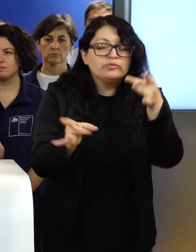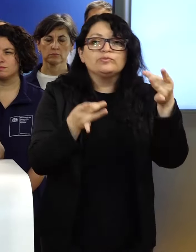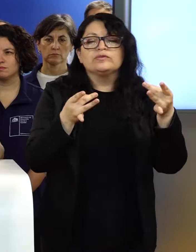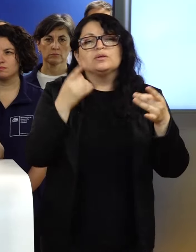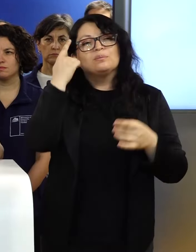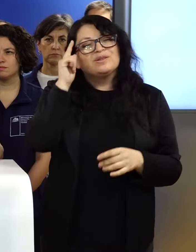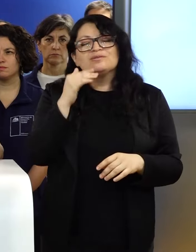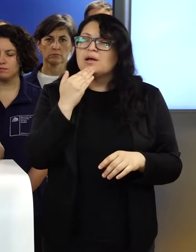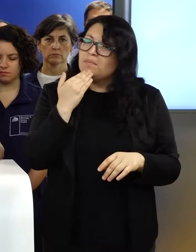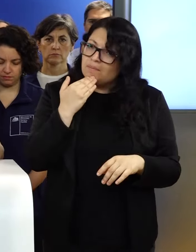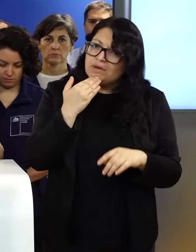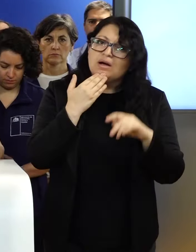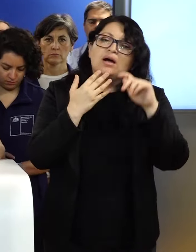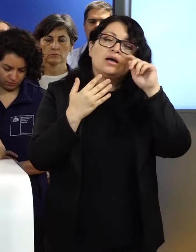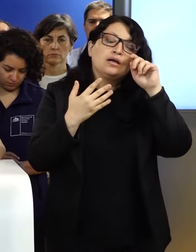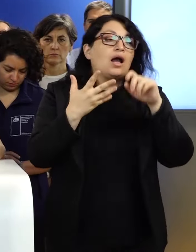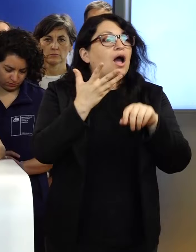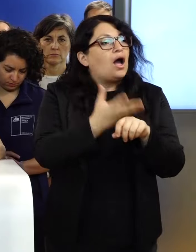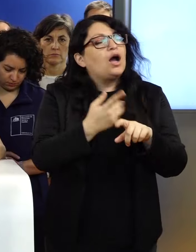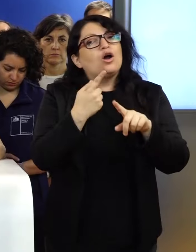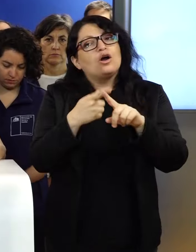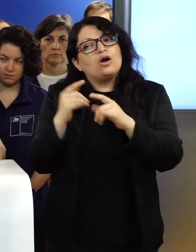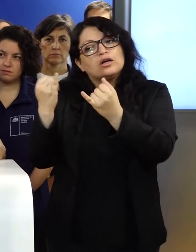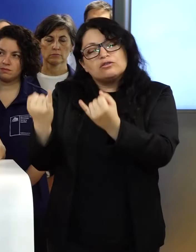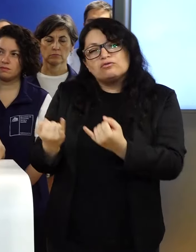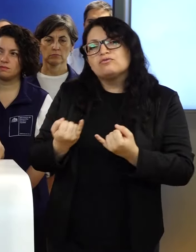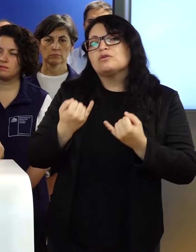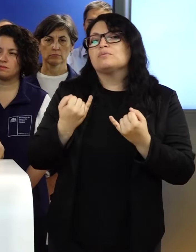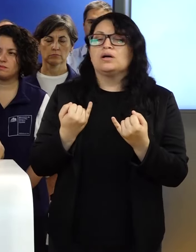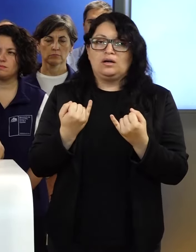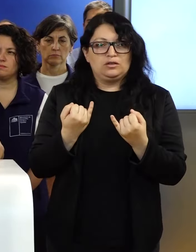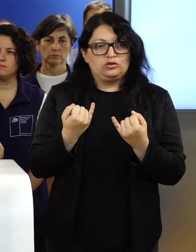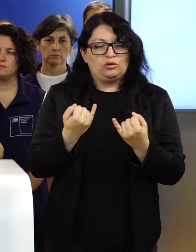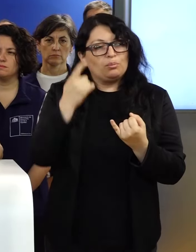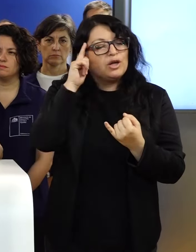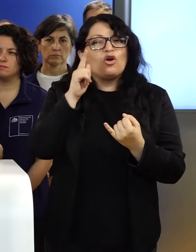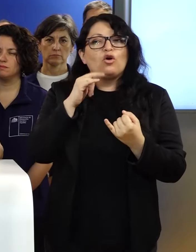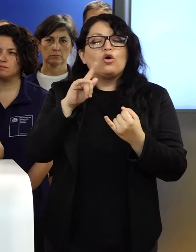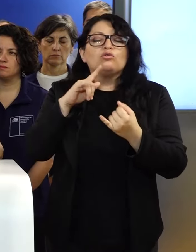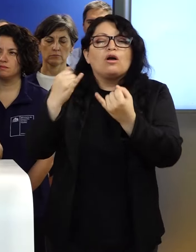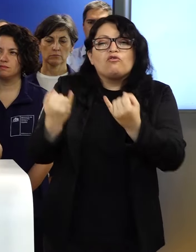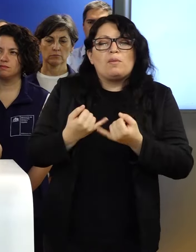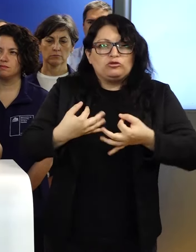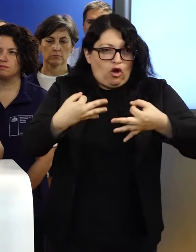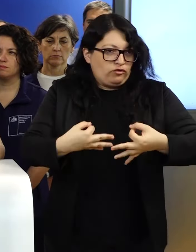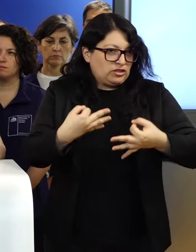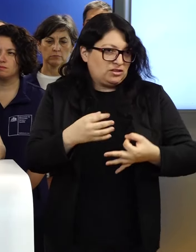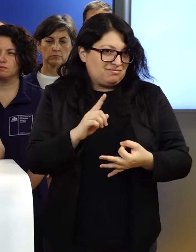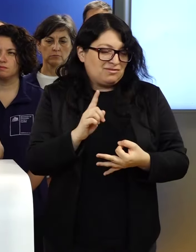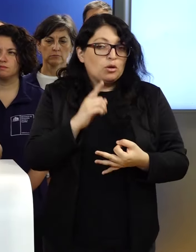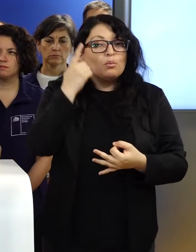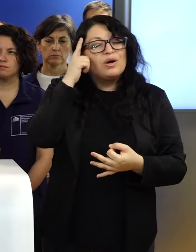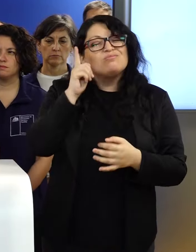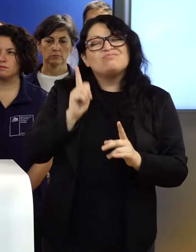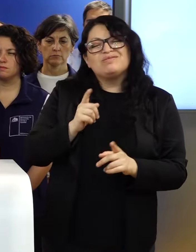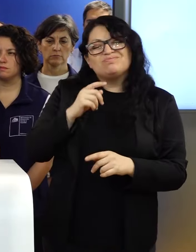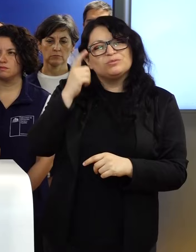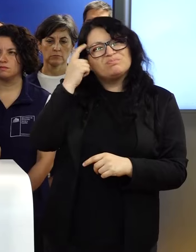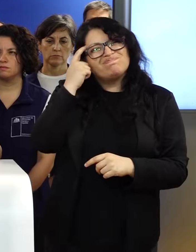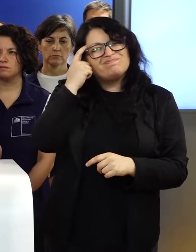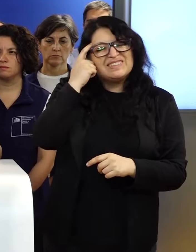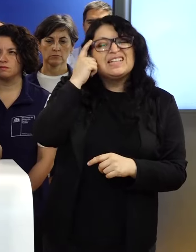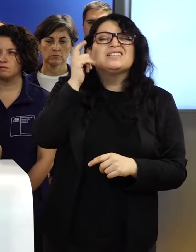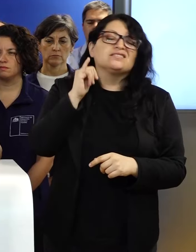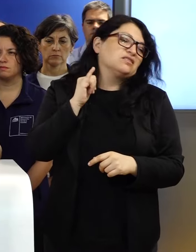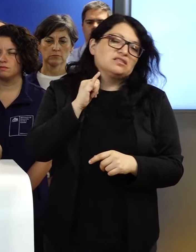muchos antecedentes, información preliminar y todavía no oficializada que nos hacen ver que vamos a llegar